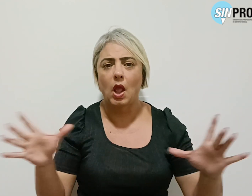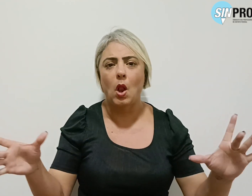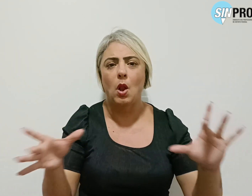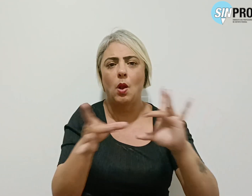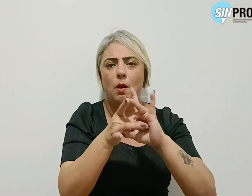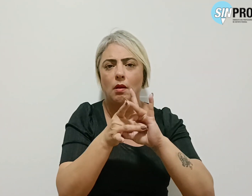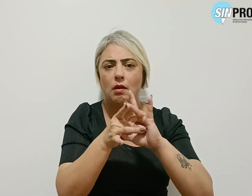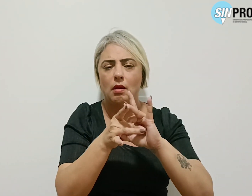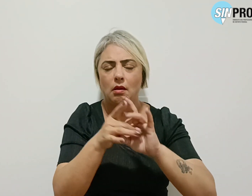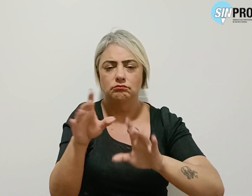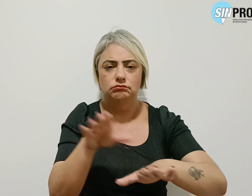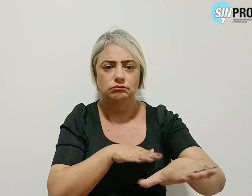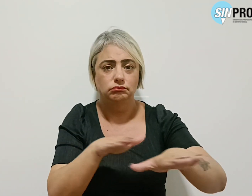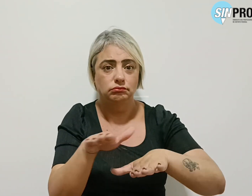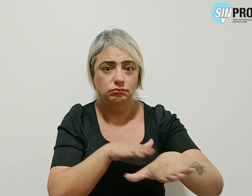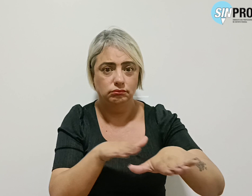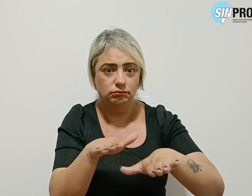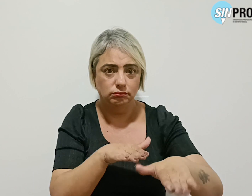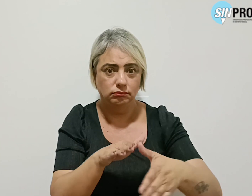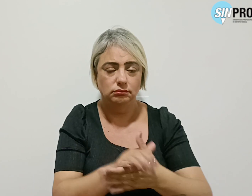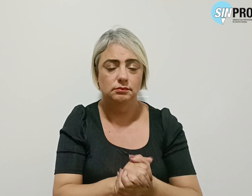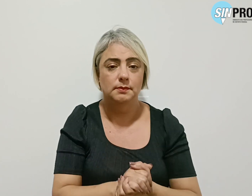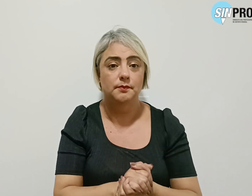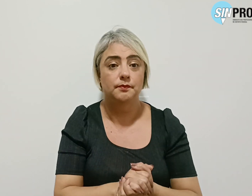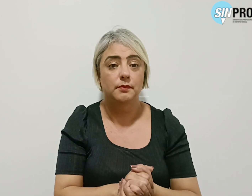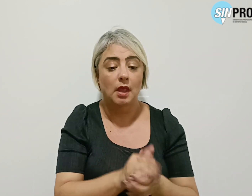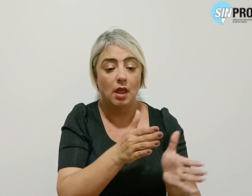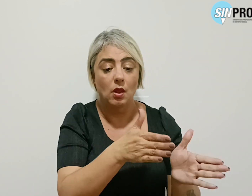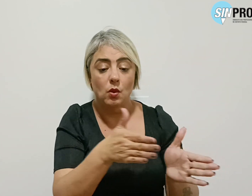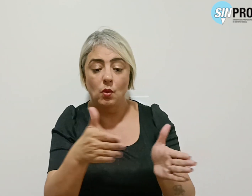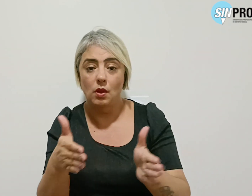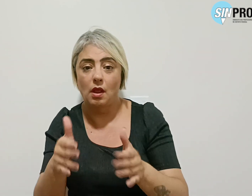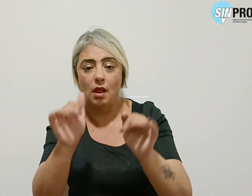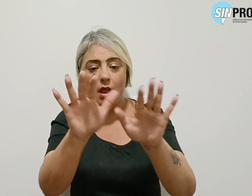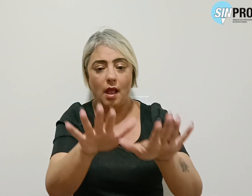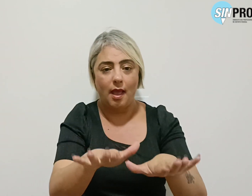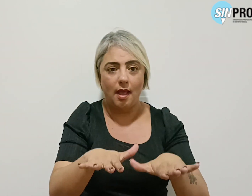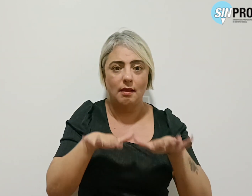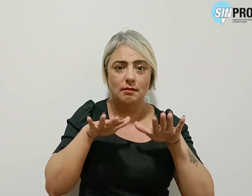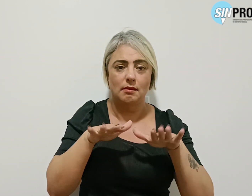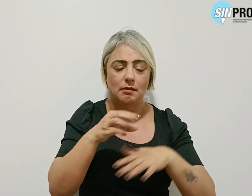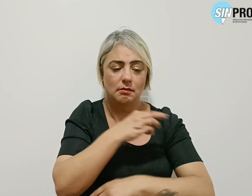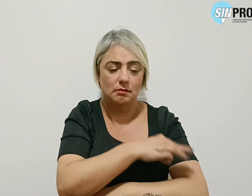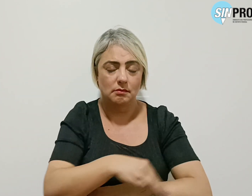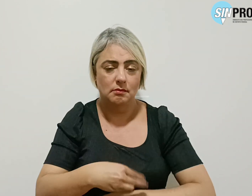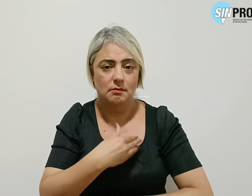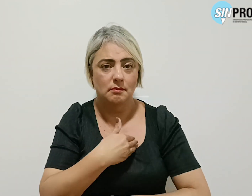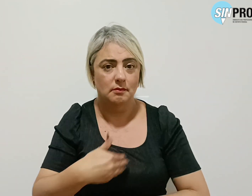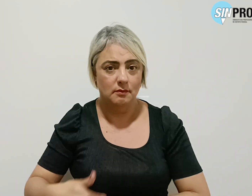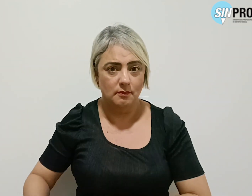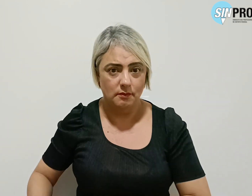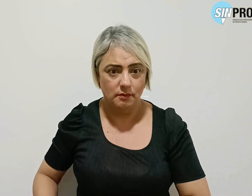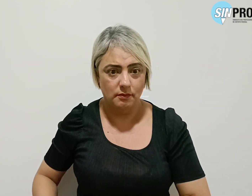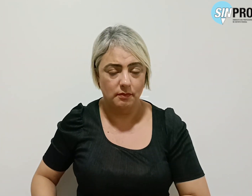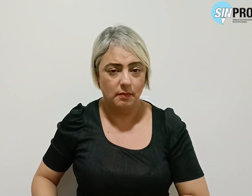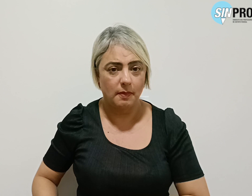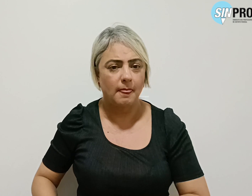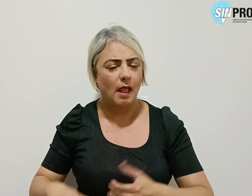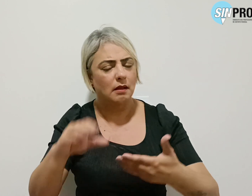e mobilização. Durante a Assembleia do Magistério Público do Distrito Federal, a categoria